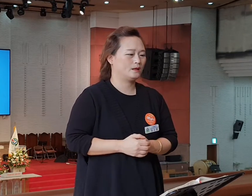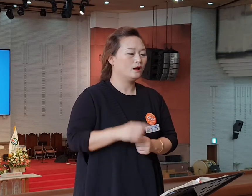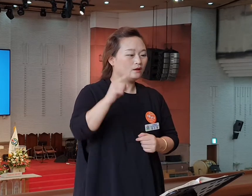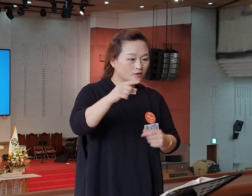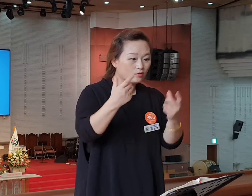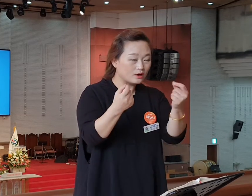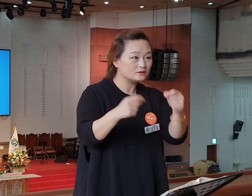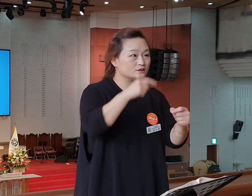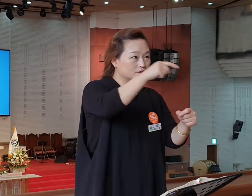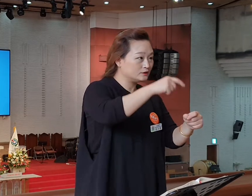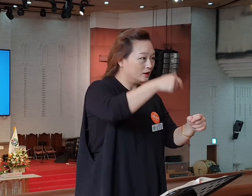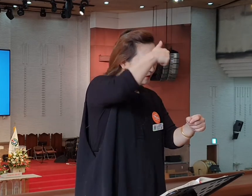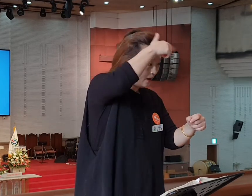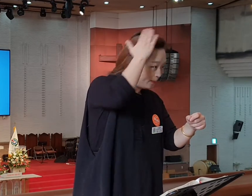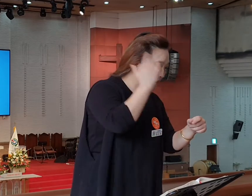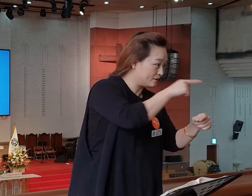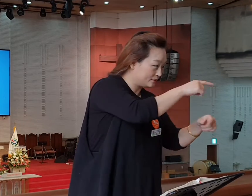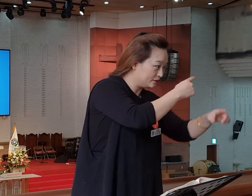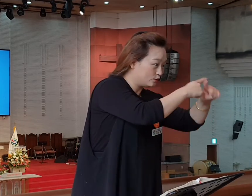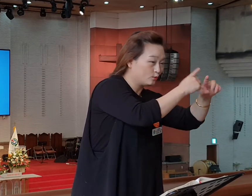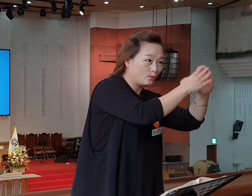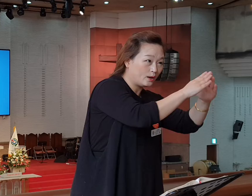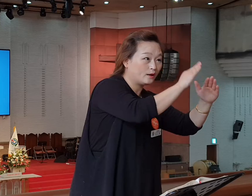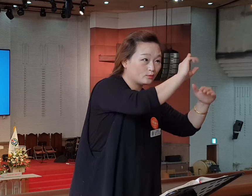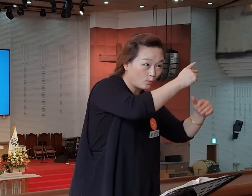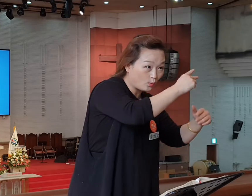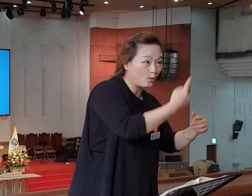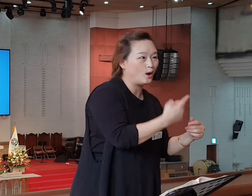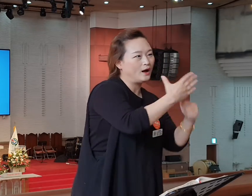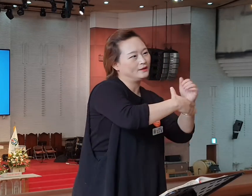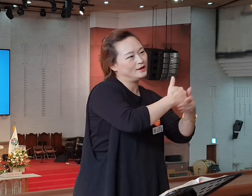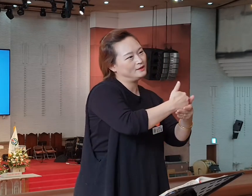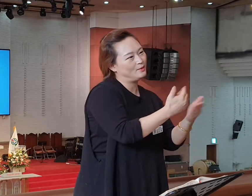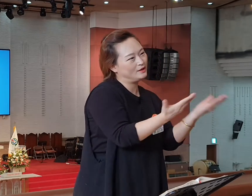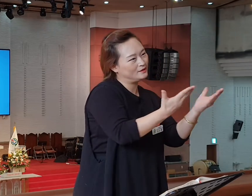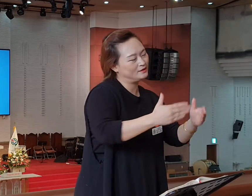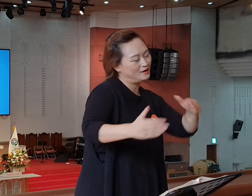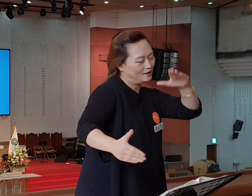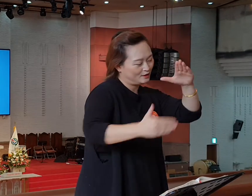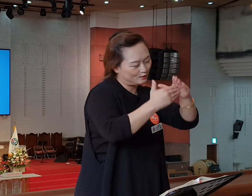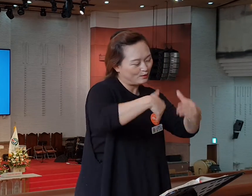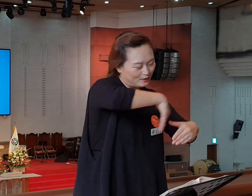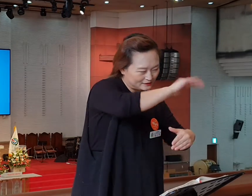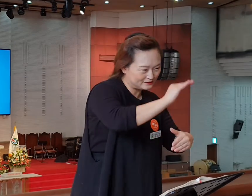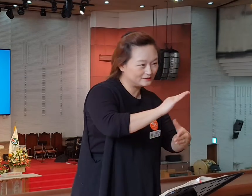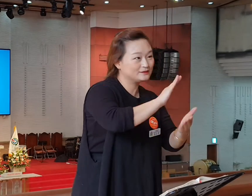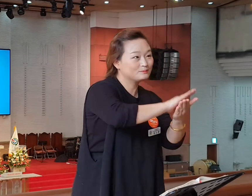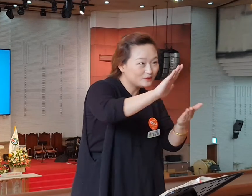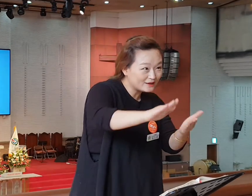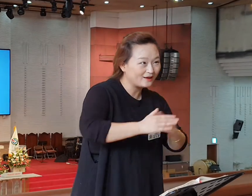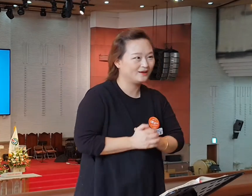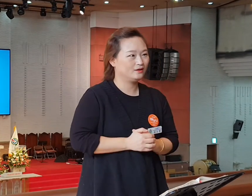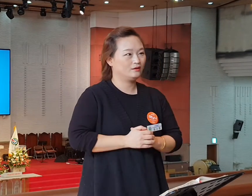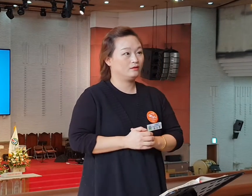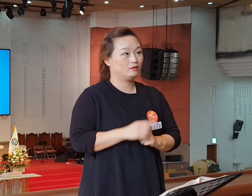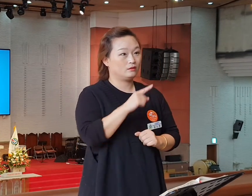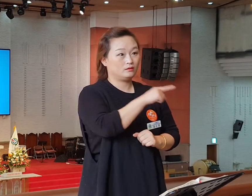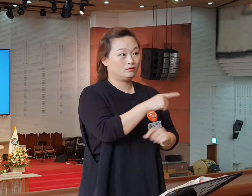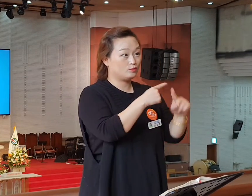은혜 가운데 하나님의 역사를 이루어갑니다. 궁금한 점, 이 에베소에는 도대체 어떻게 되었을까?